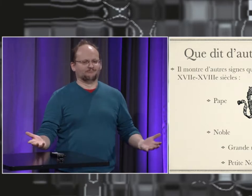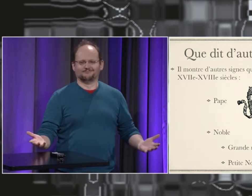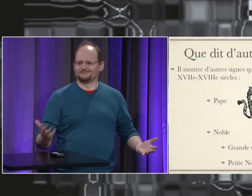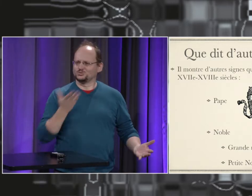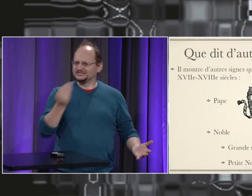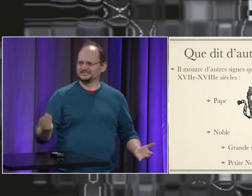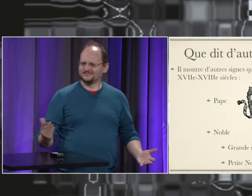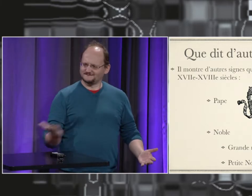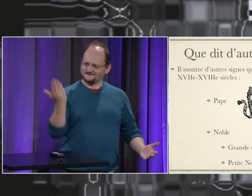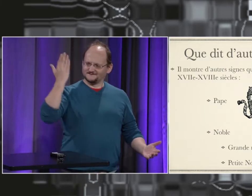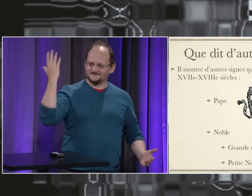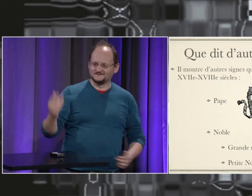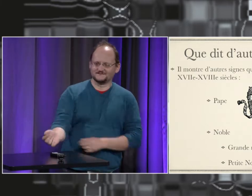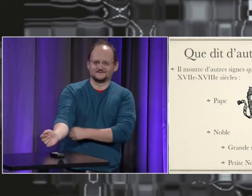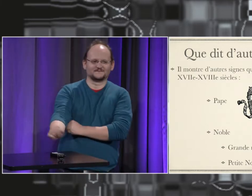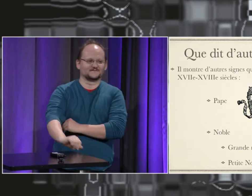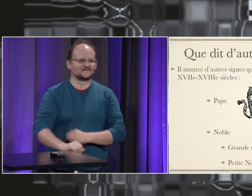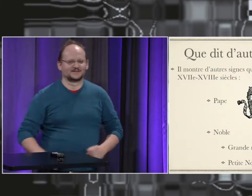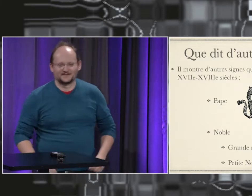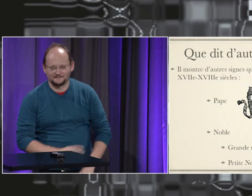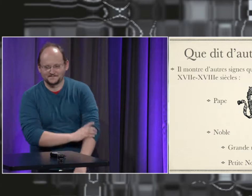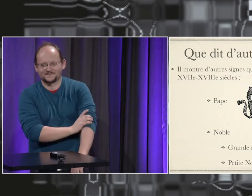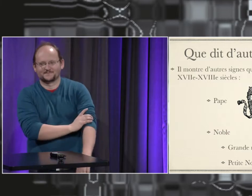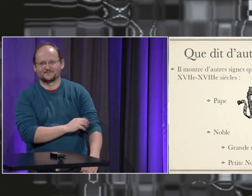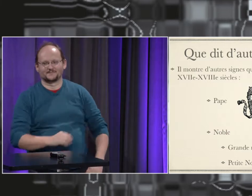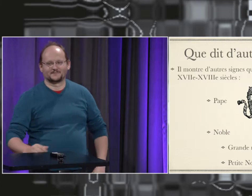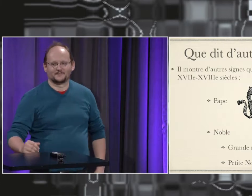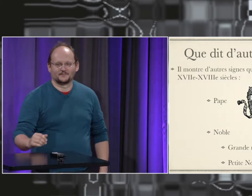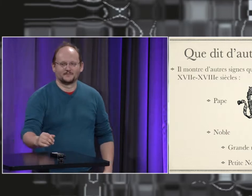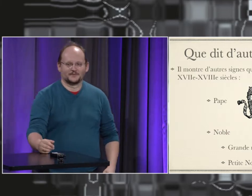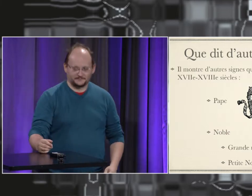C'est vrai que c'est plus joli ce signe avec l'écharpe et l'étoile que le signe sur l'œil.